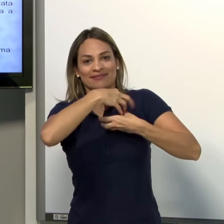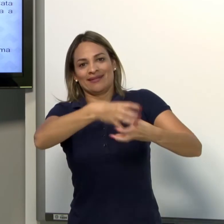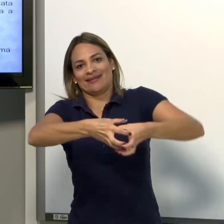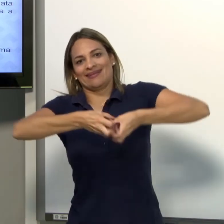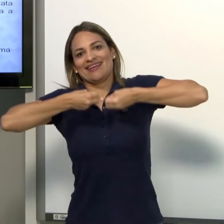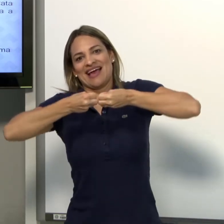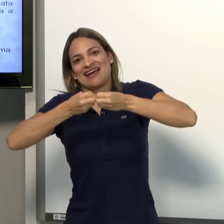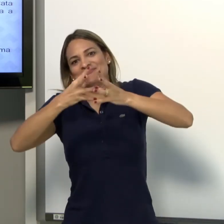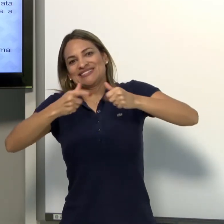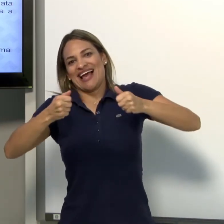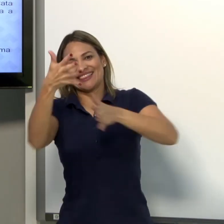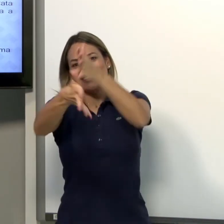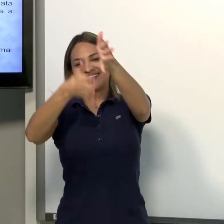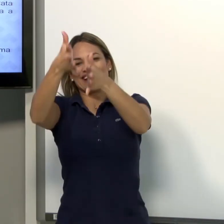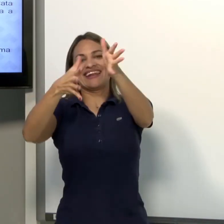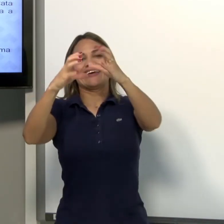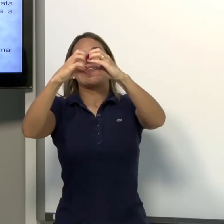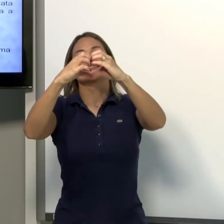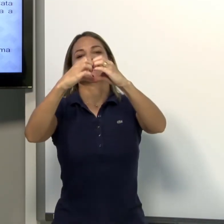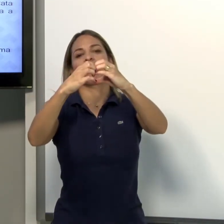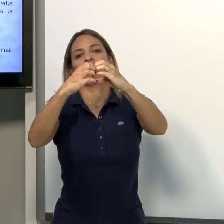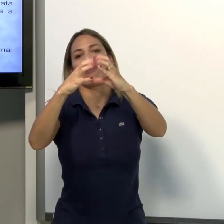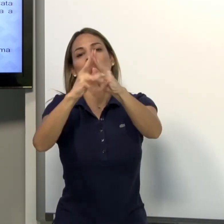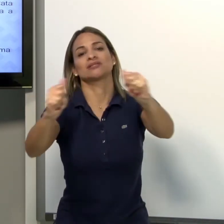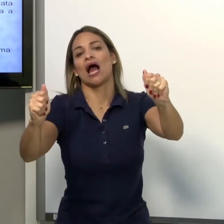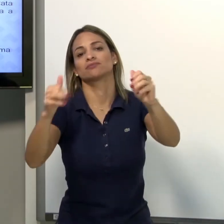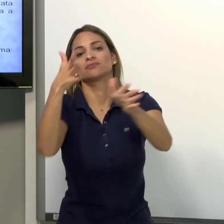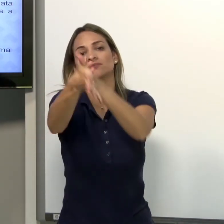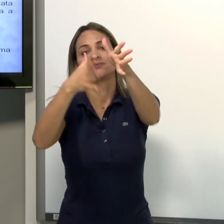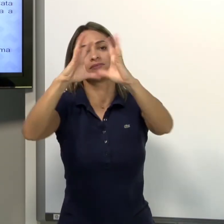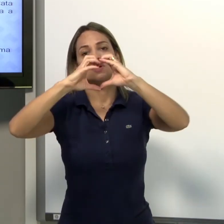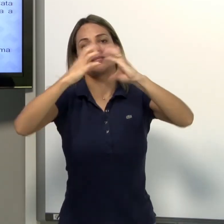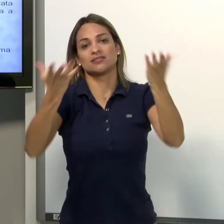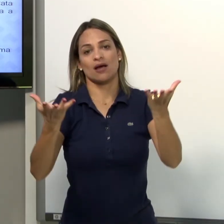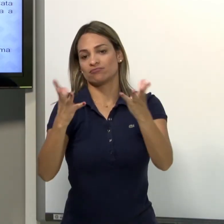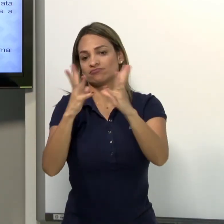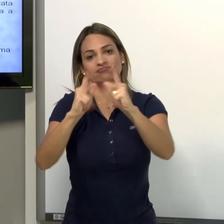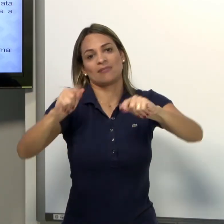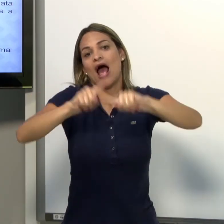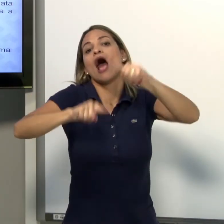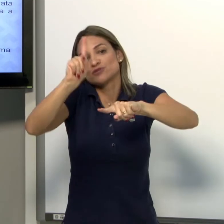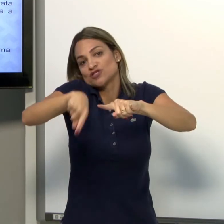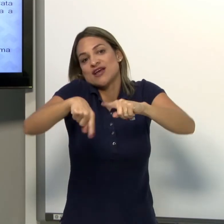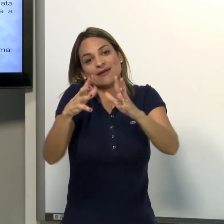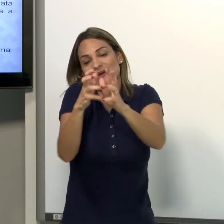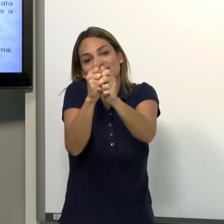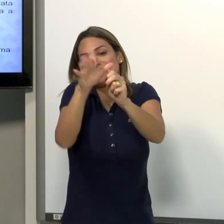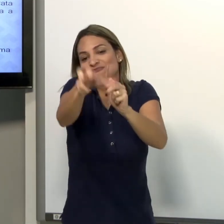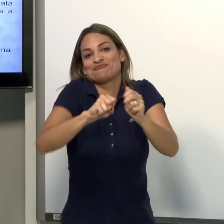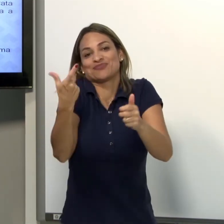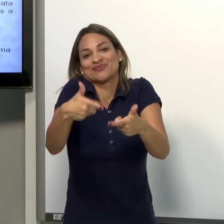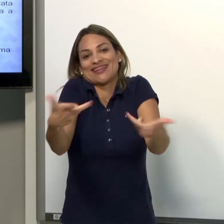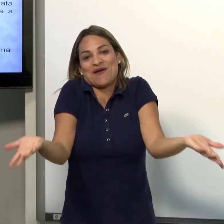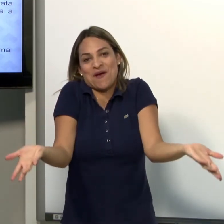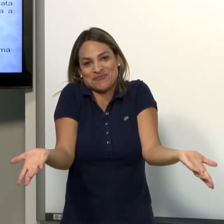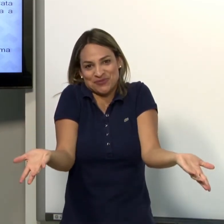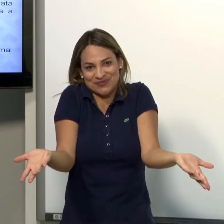Eu não posso pegar. Mas a minha configuração de mão é essa. E eu faço. E as pessoas entendem que é coração. Eu não posso pegar.